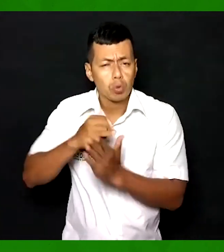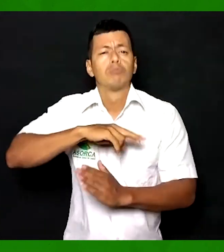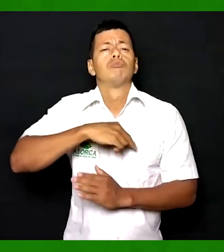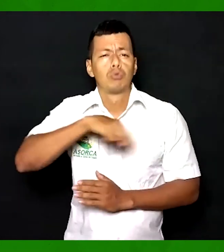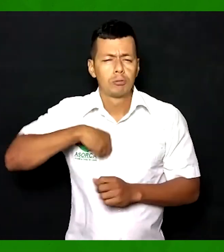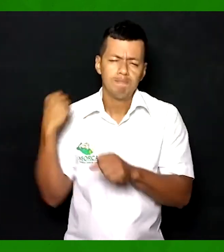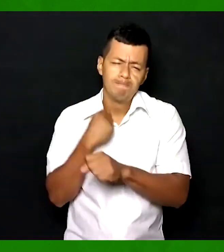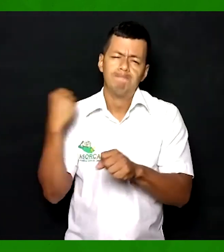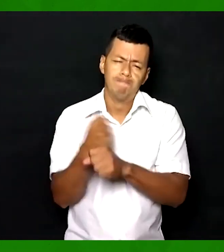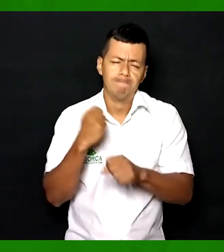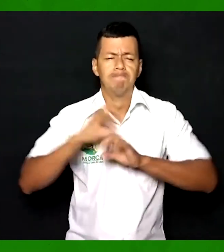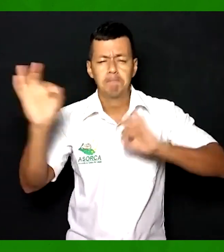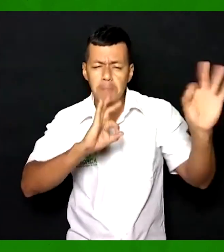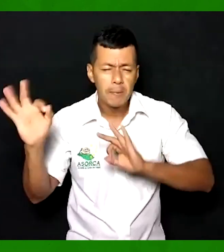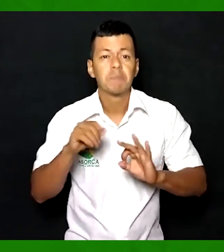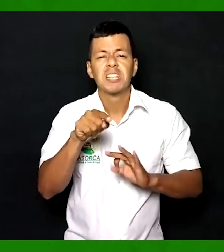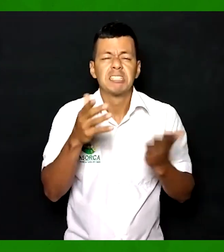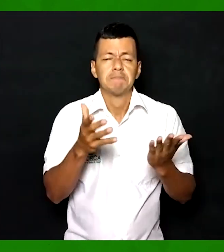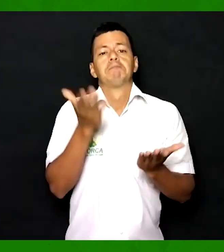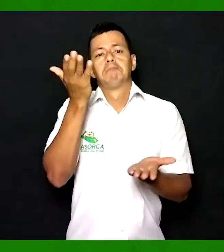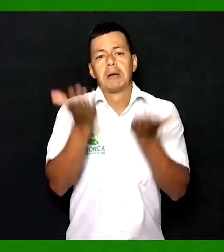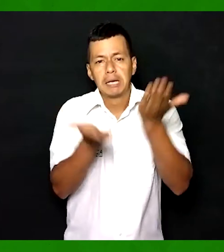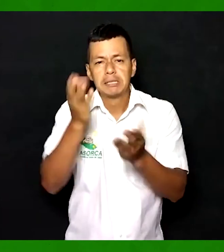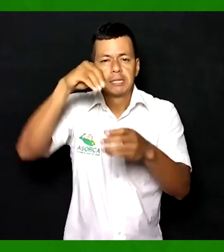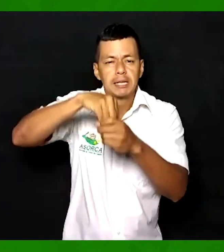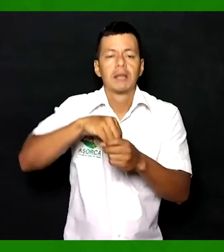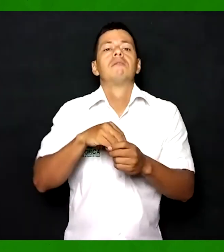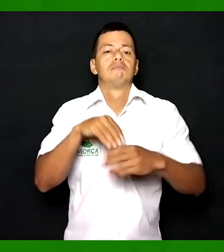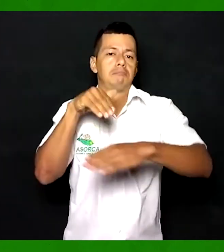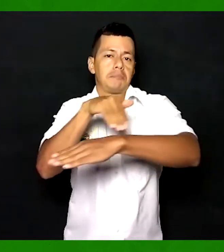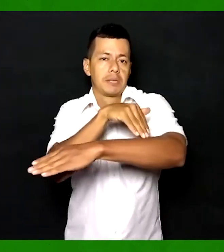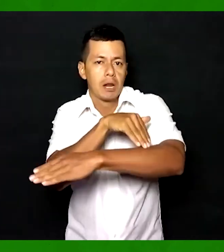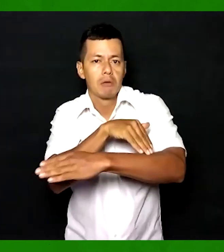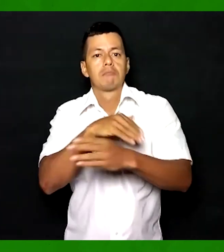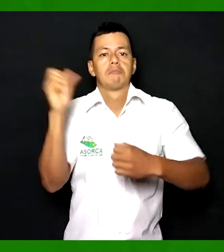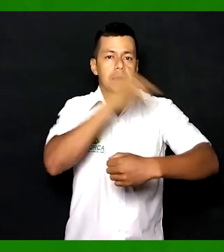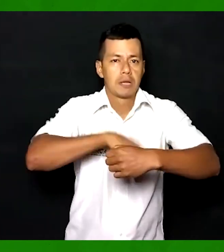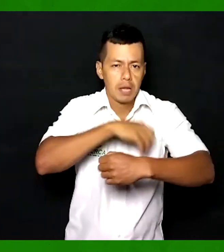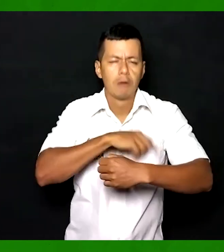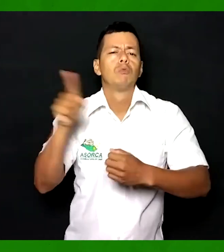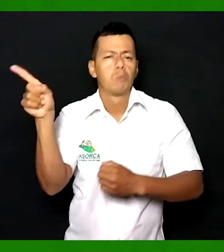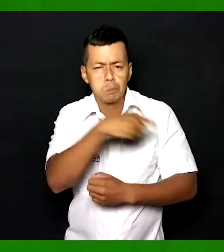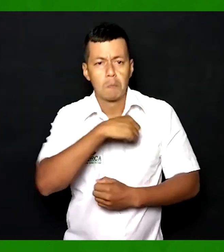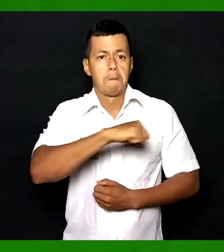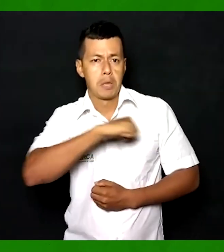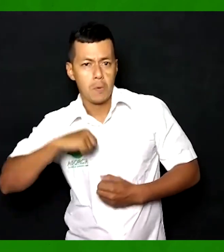organizado la información del balance general, las zonas azules, donde vienen trabajando tanto afiliados como particulares,